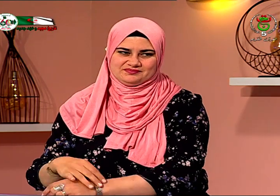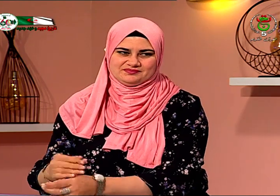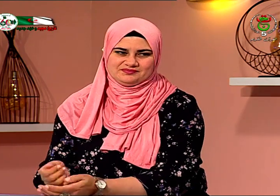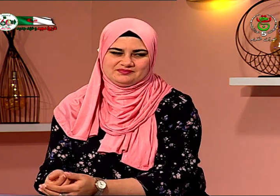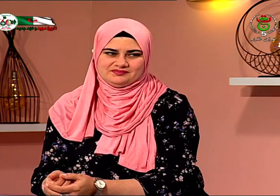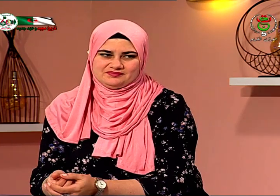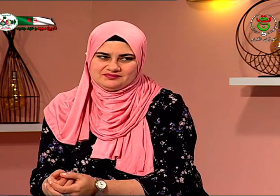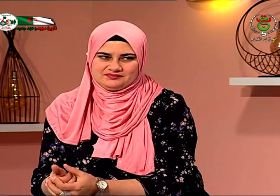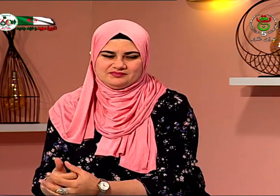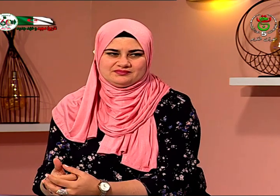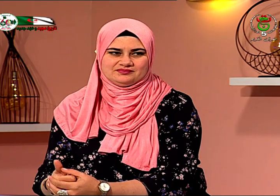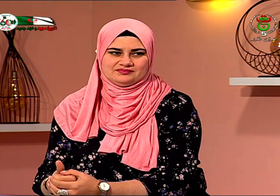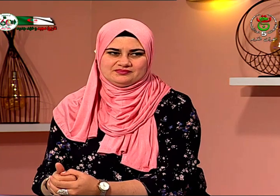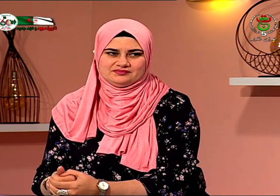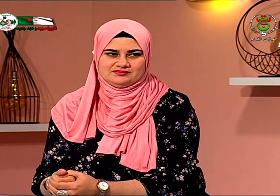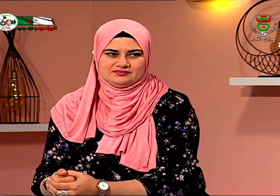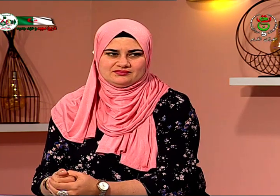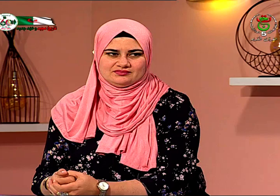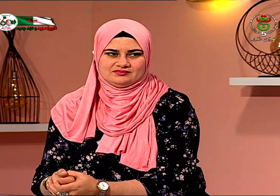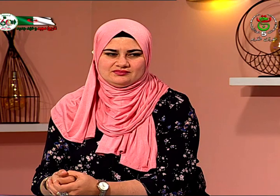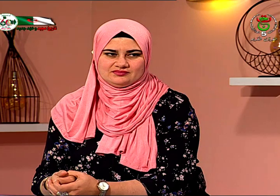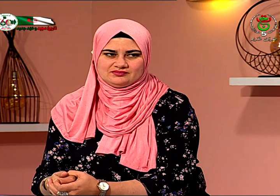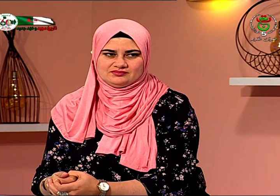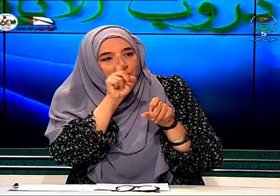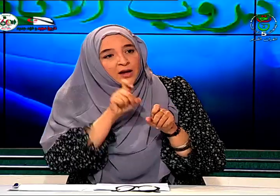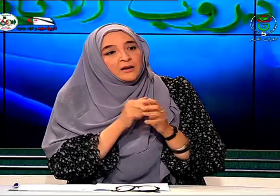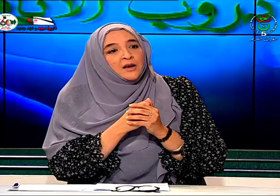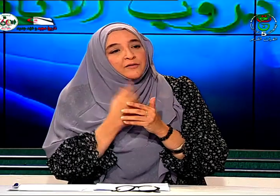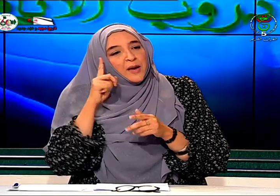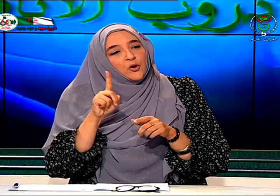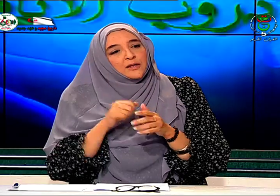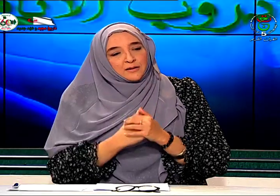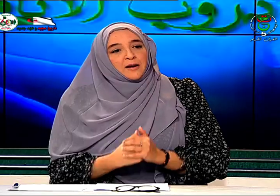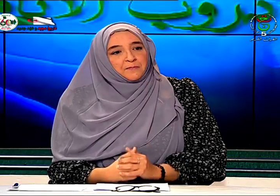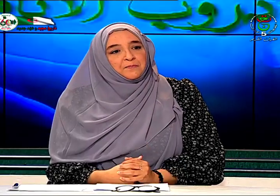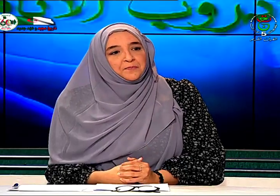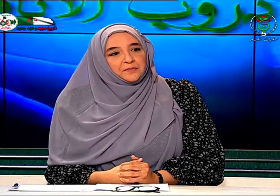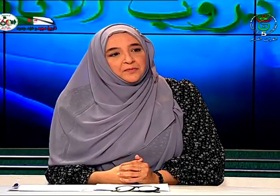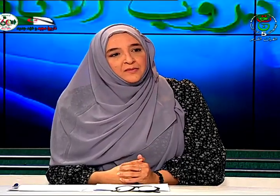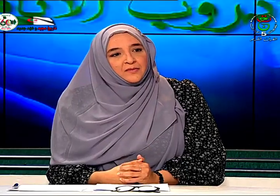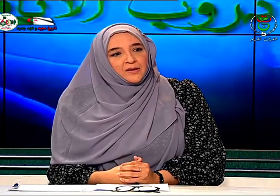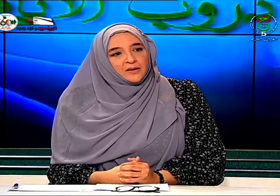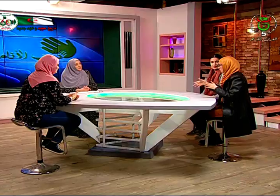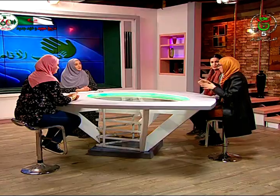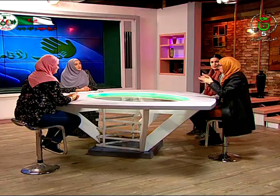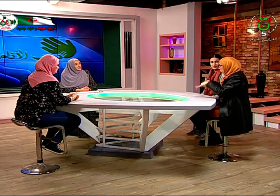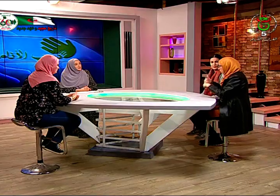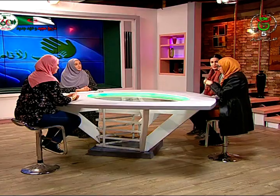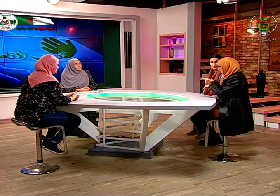مهم يعني خطير ومهم في نفس الوقت نعم نفس السؤال فيما يخص نعم في المرحلة